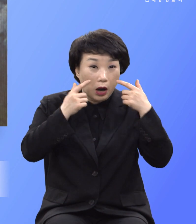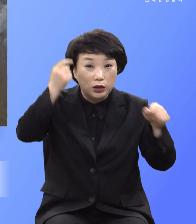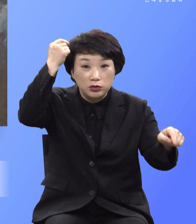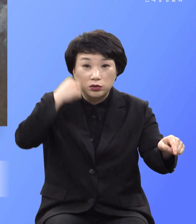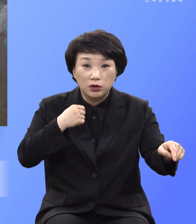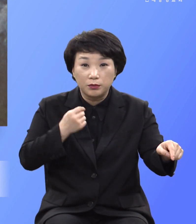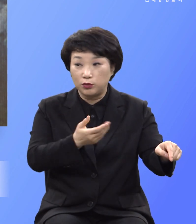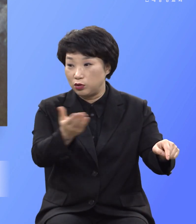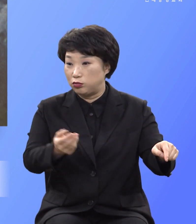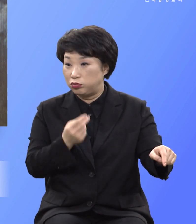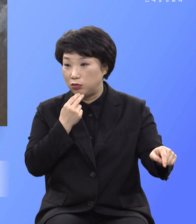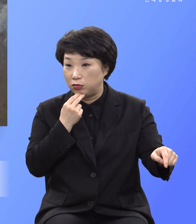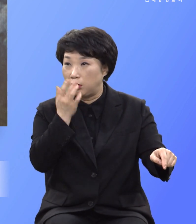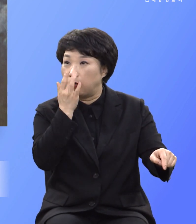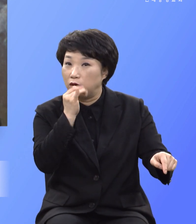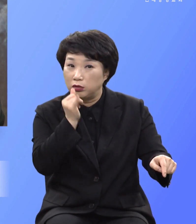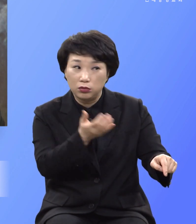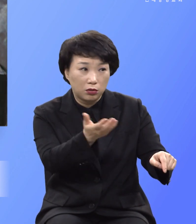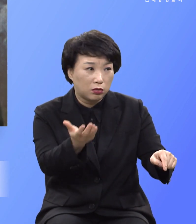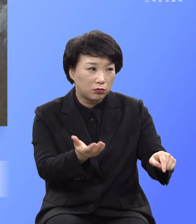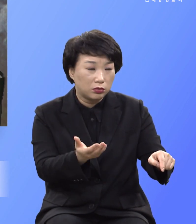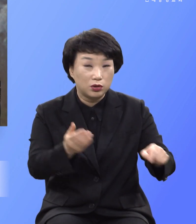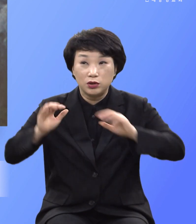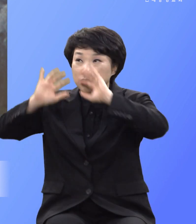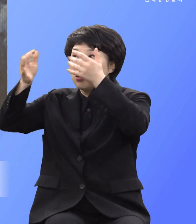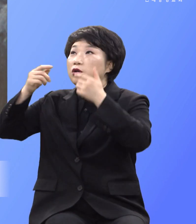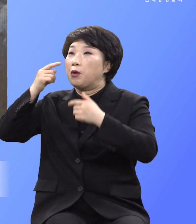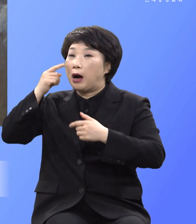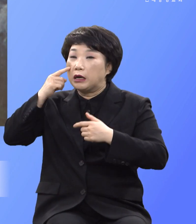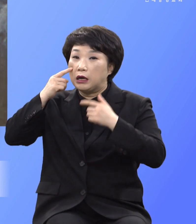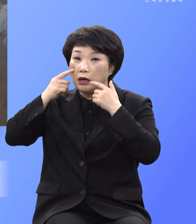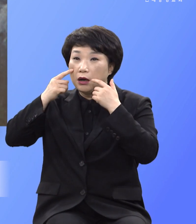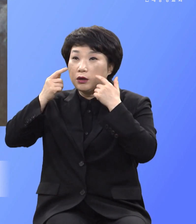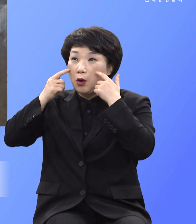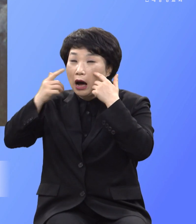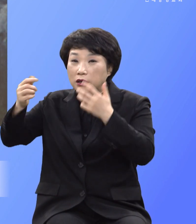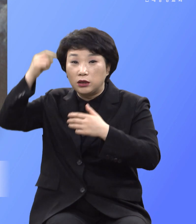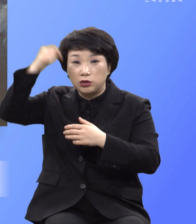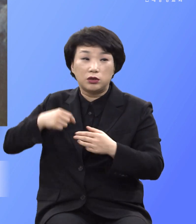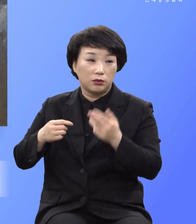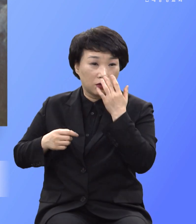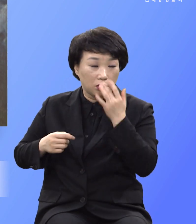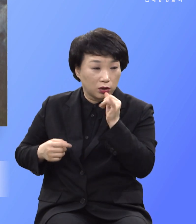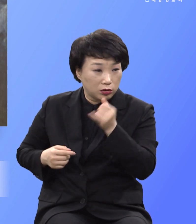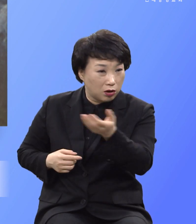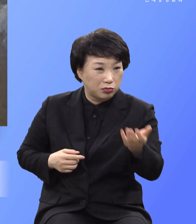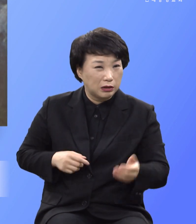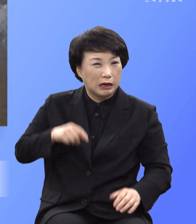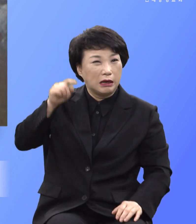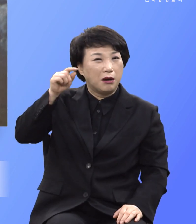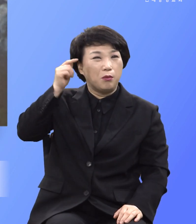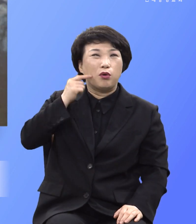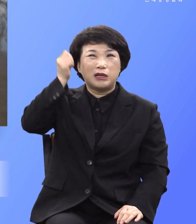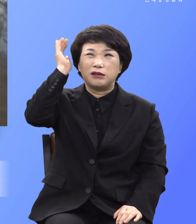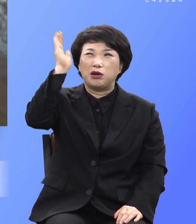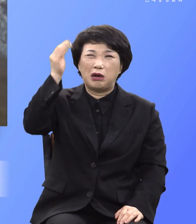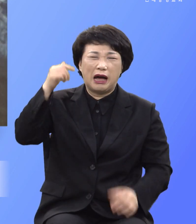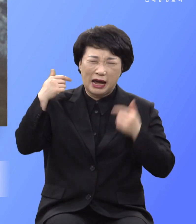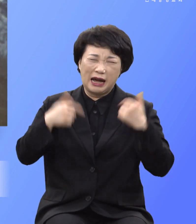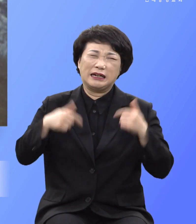감각이 없기 때문에 천국에 대한 실제적 감각이 없기 때문에 아마 반납 말씀을 들어도 그런가 보다 아직